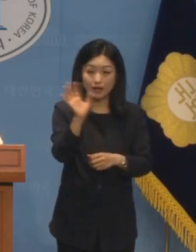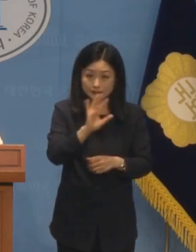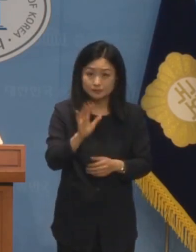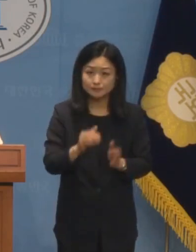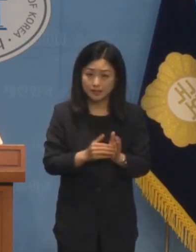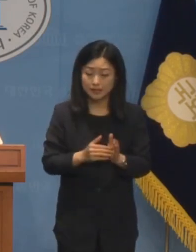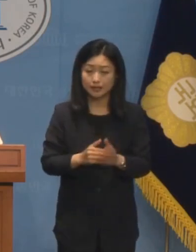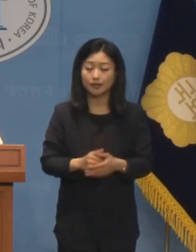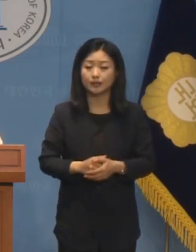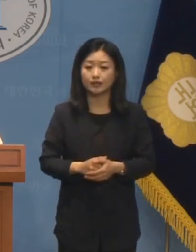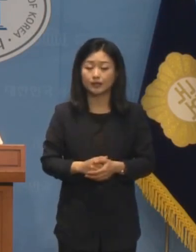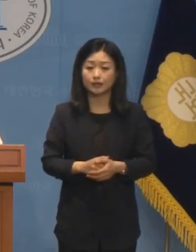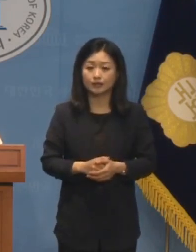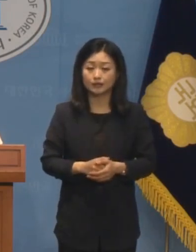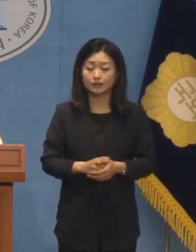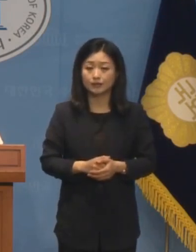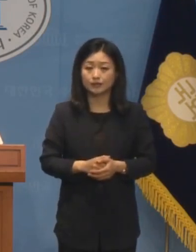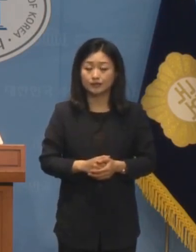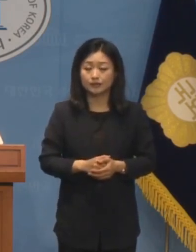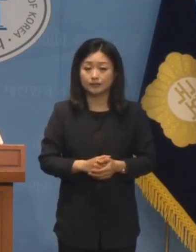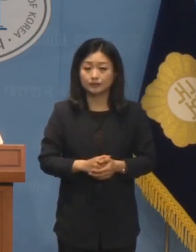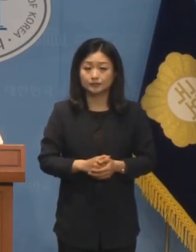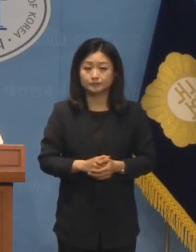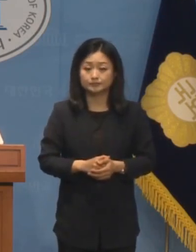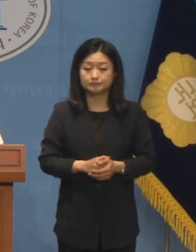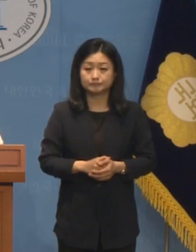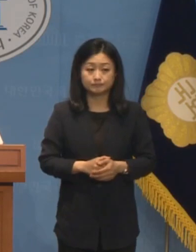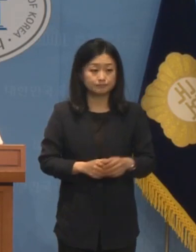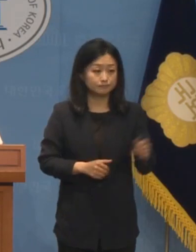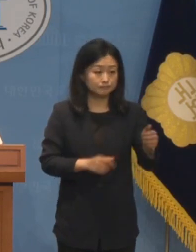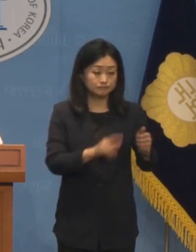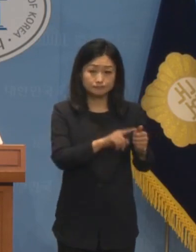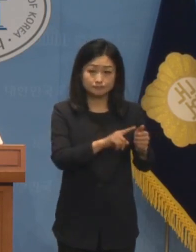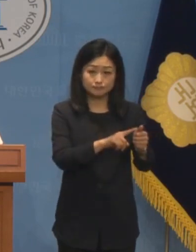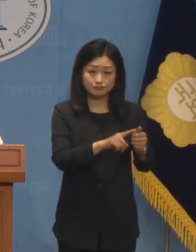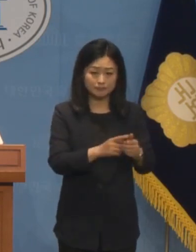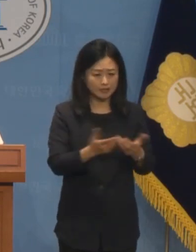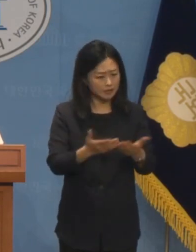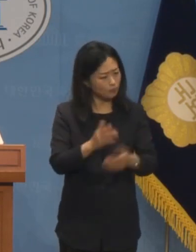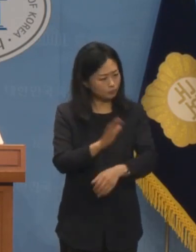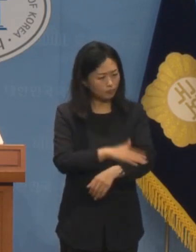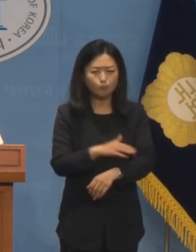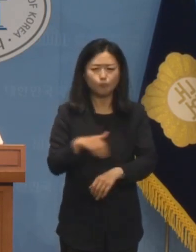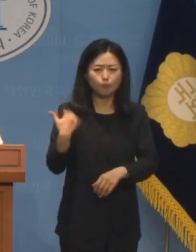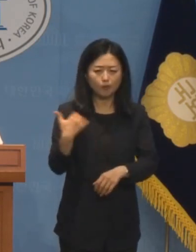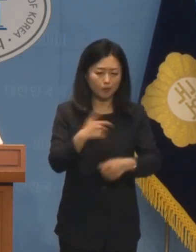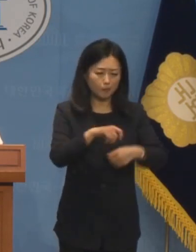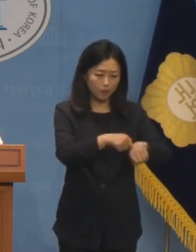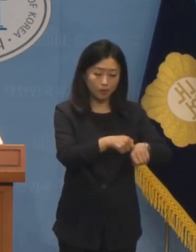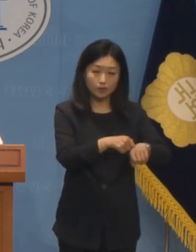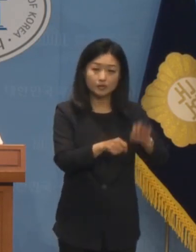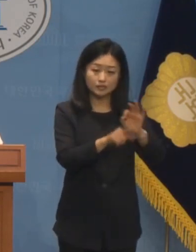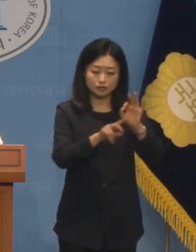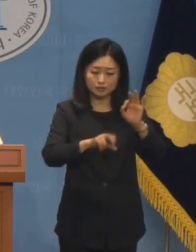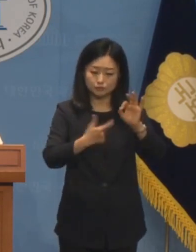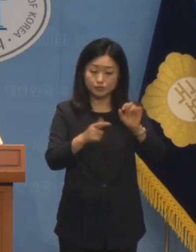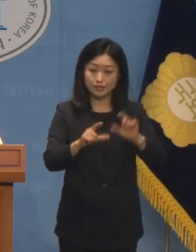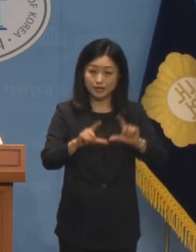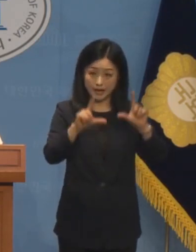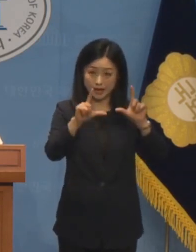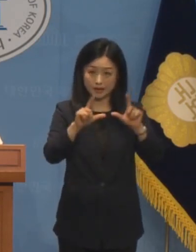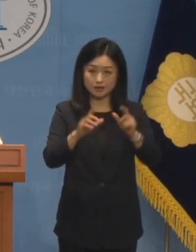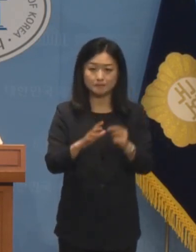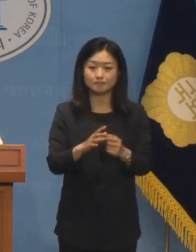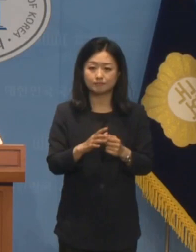것으로 밝혀졌습니다 그는 일에 대한 징계 차원에서 지난해 10월 26일 격리